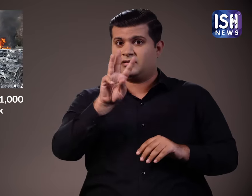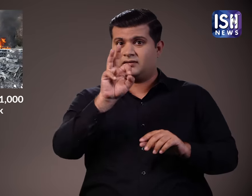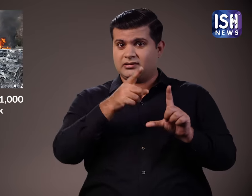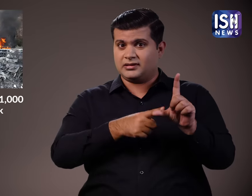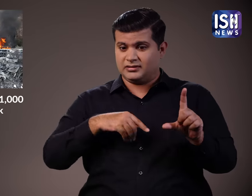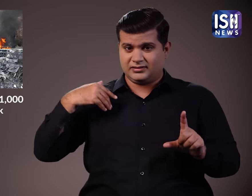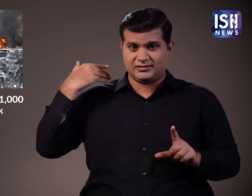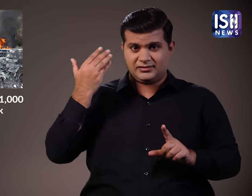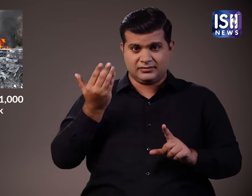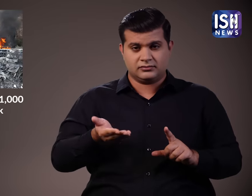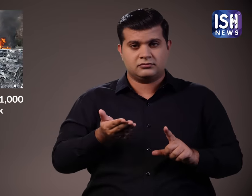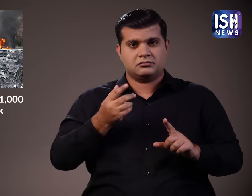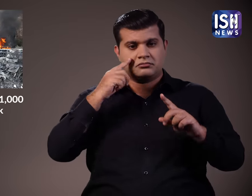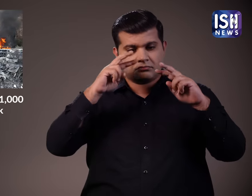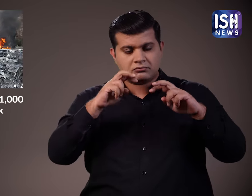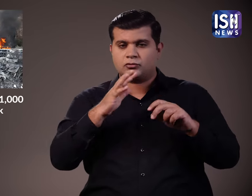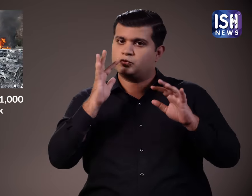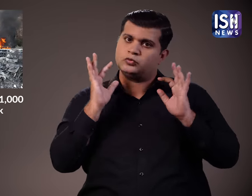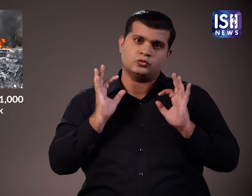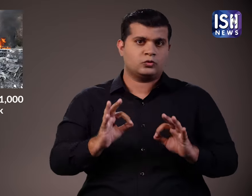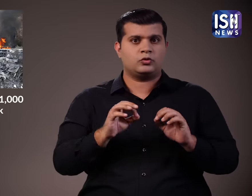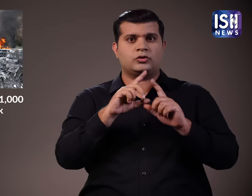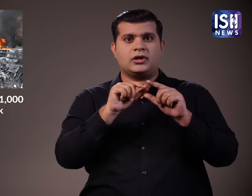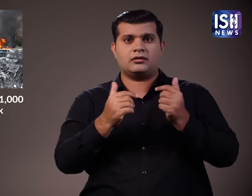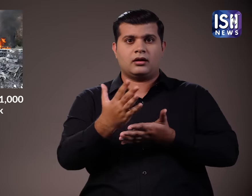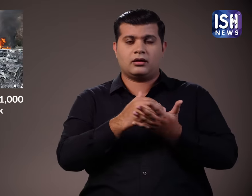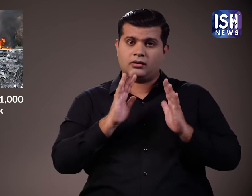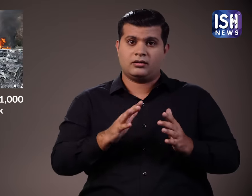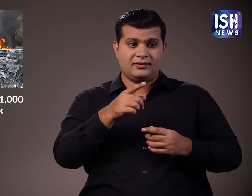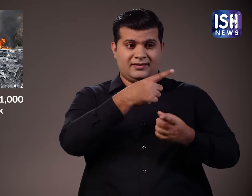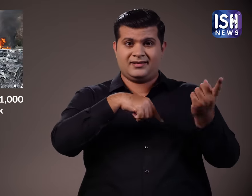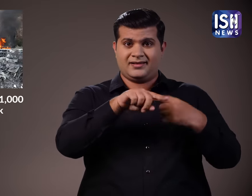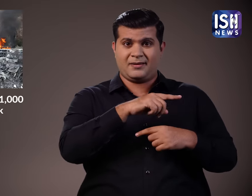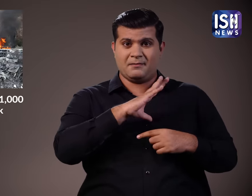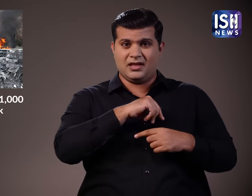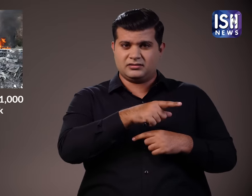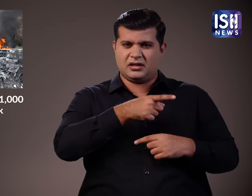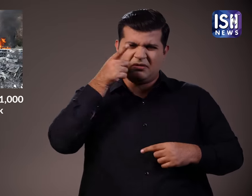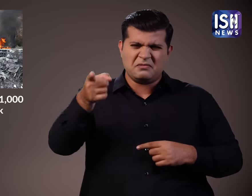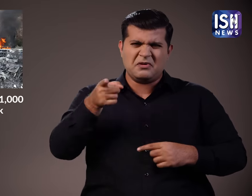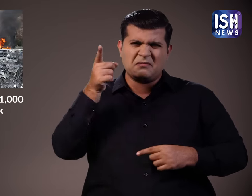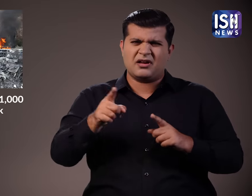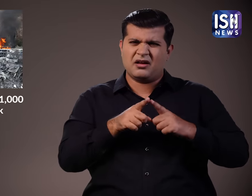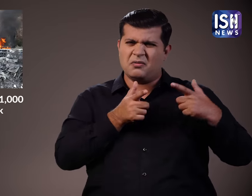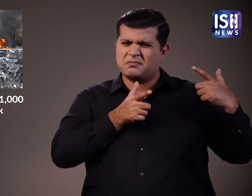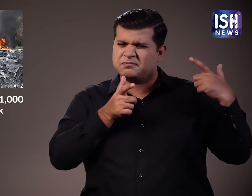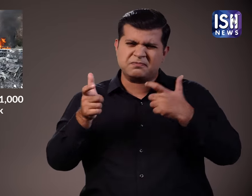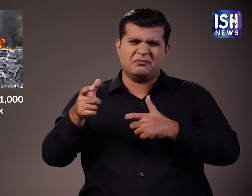तीस वर्षों से वे इसराइल पर हिंसक हमले कर रहे है और आधिकारिक आकड़ों पर पता चलता है कि